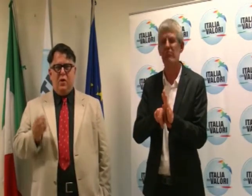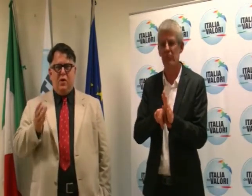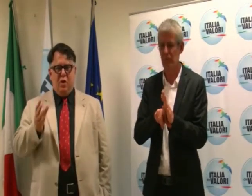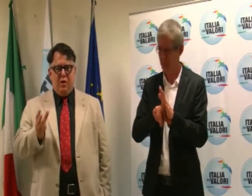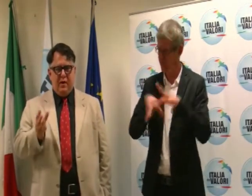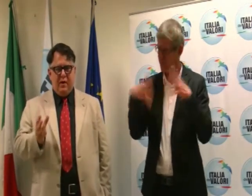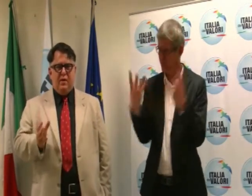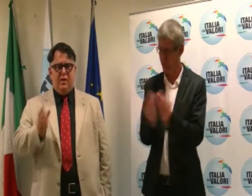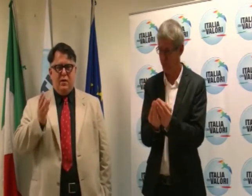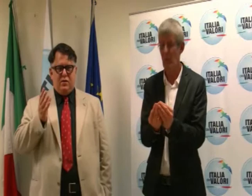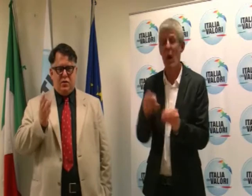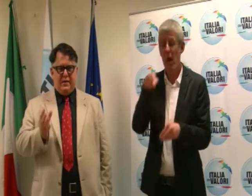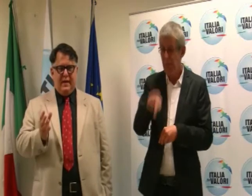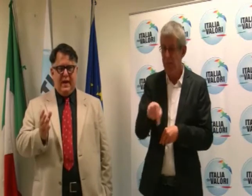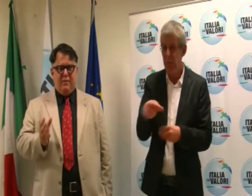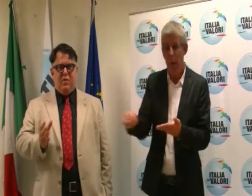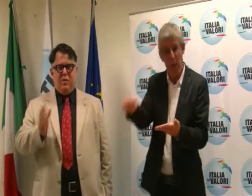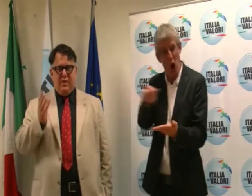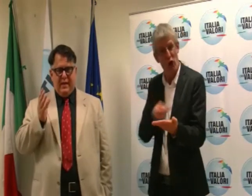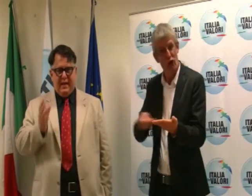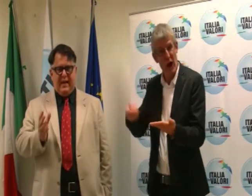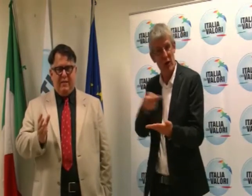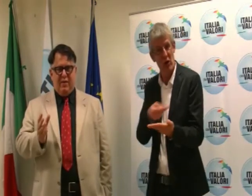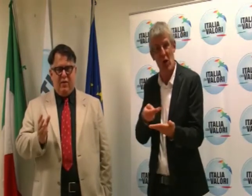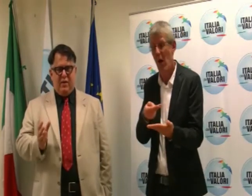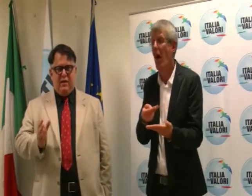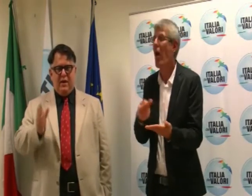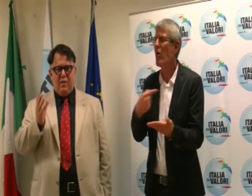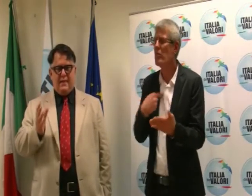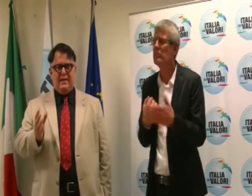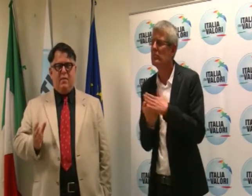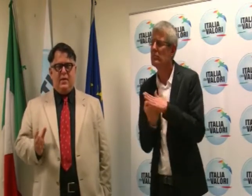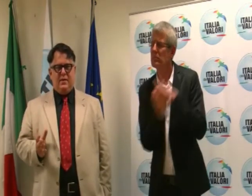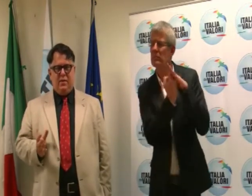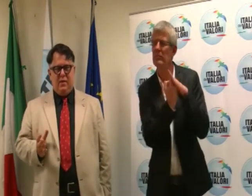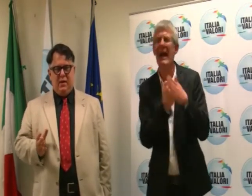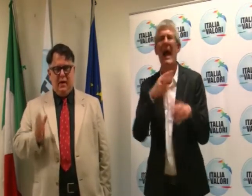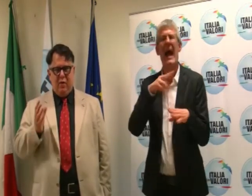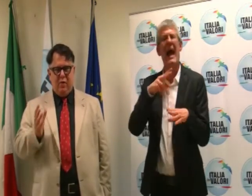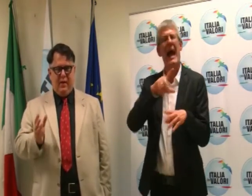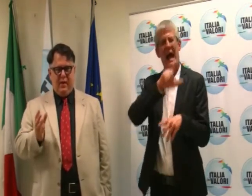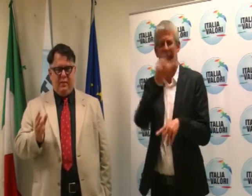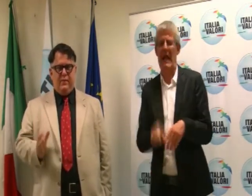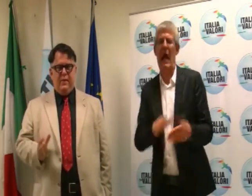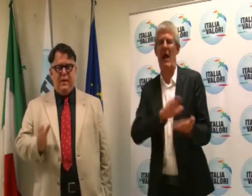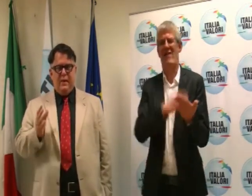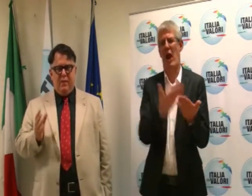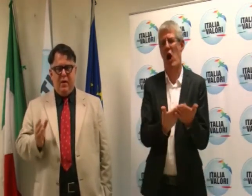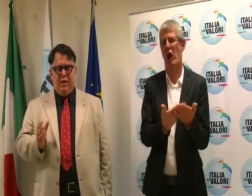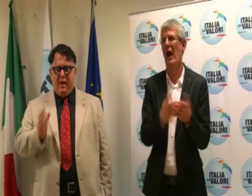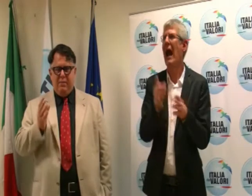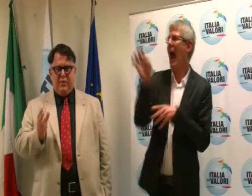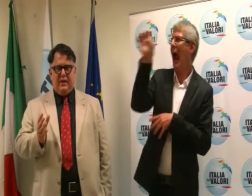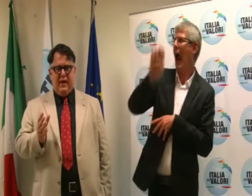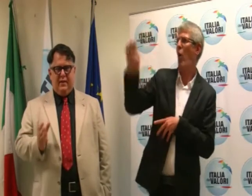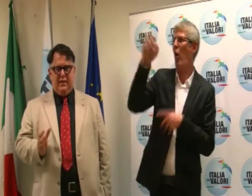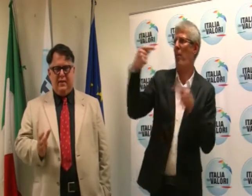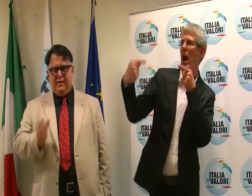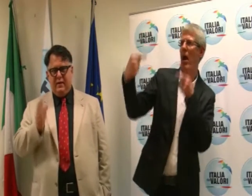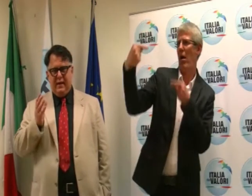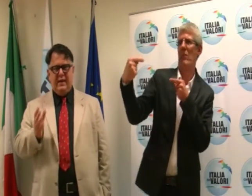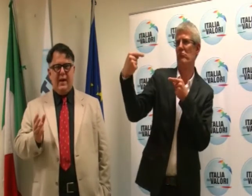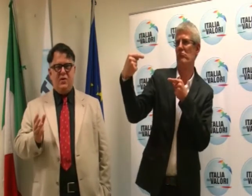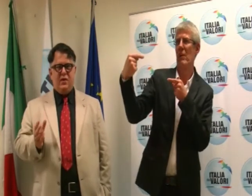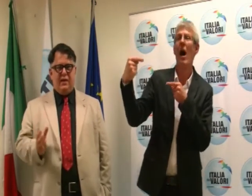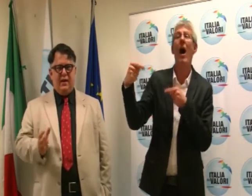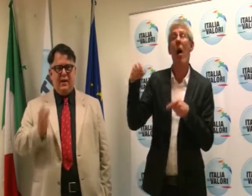noi sosteniamo Italia dei Valori in questa competizione europea. Per noi è importante